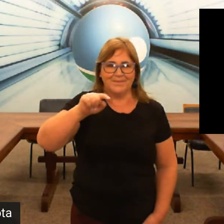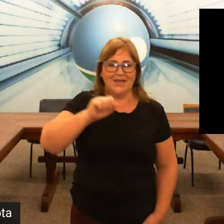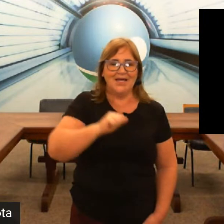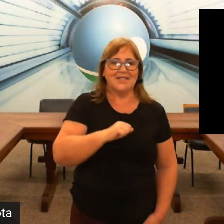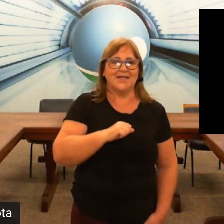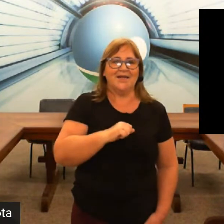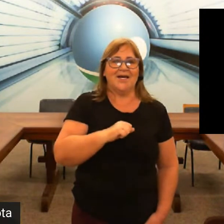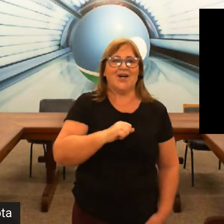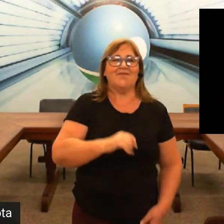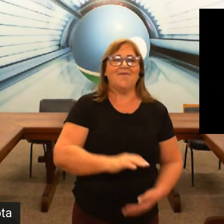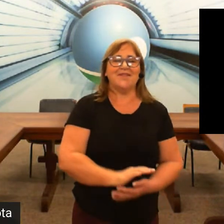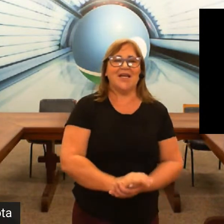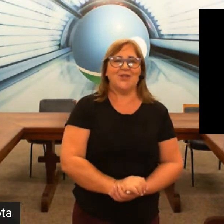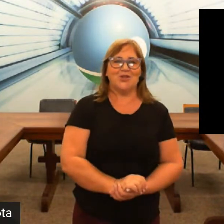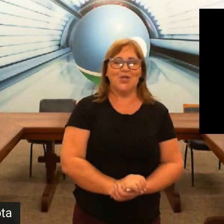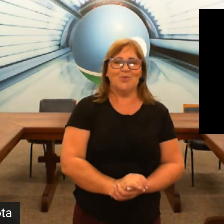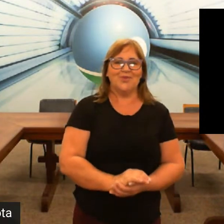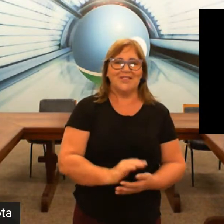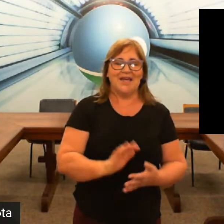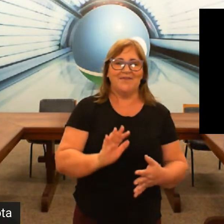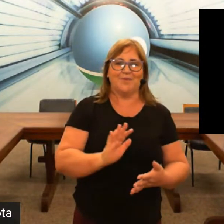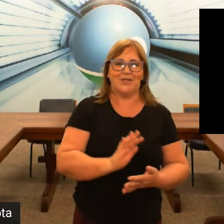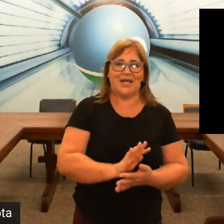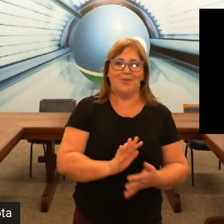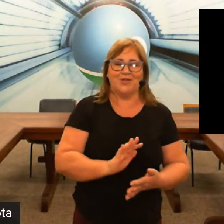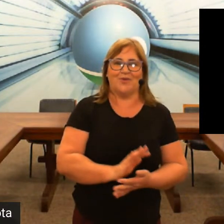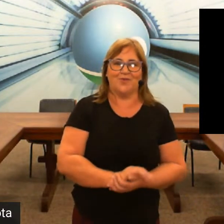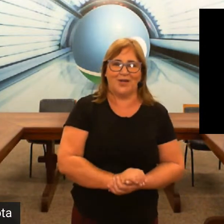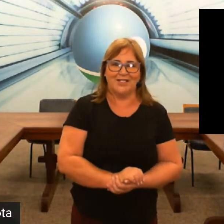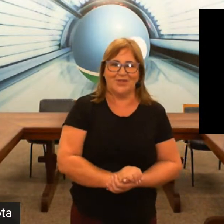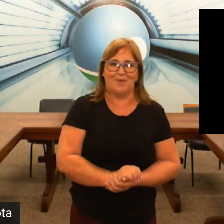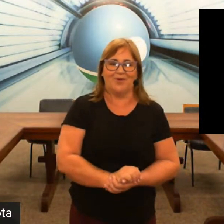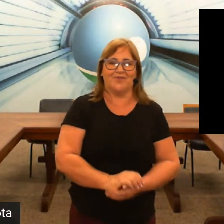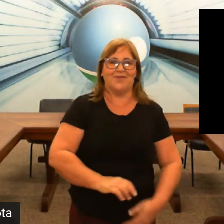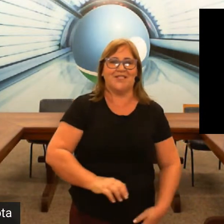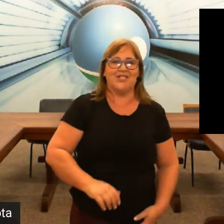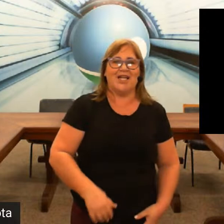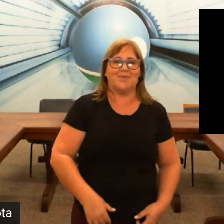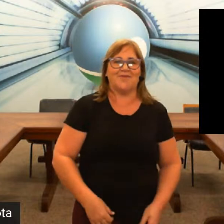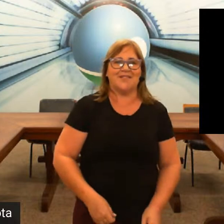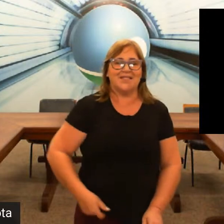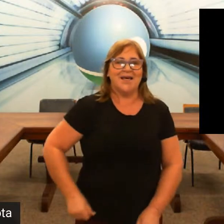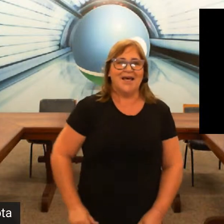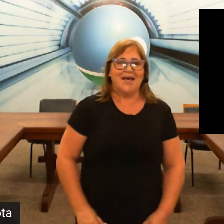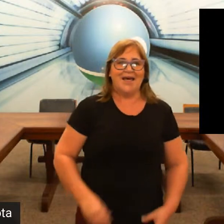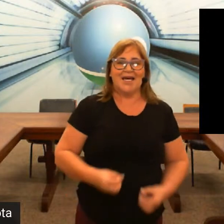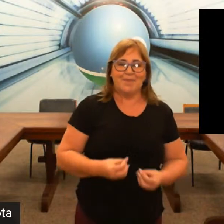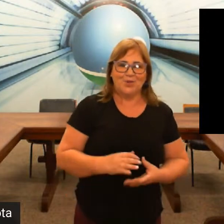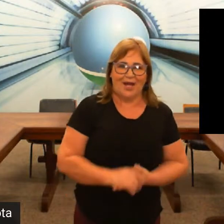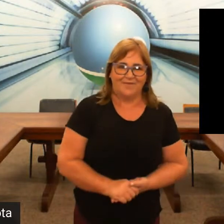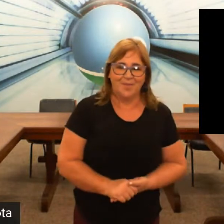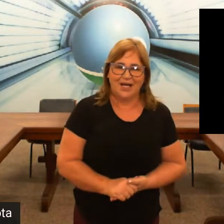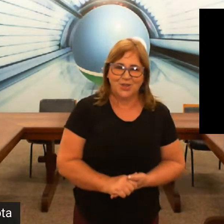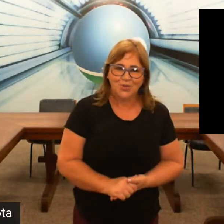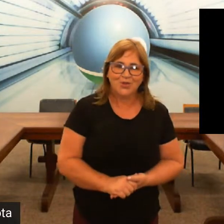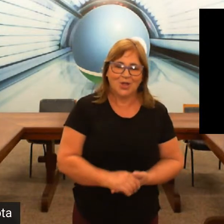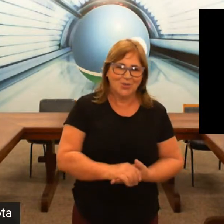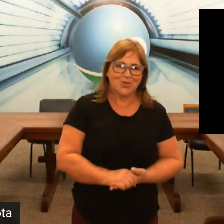beleza? agora vamos fazer todo mundo sem mostrar muita configuração da mão eu vou fazer direto para vocês recapitular vamos lá junto todo mundo